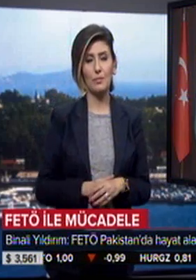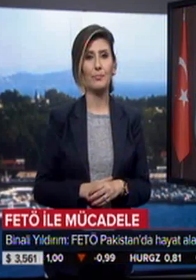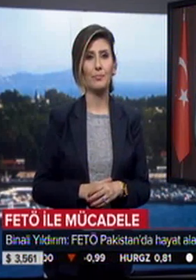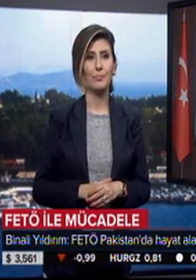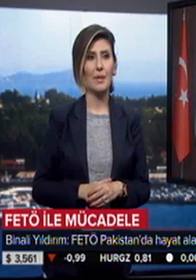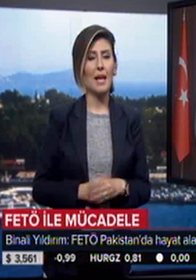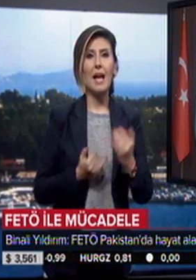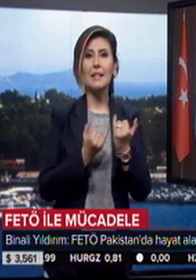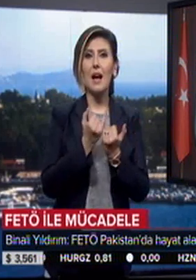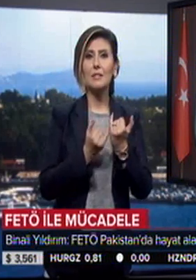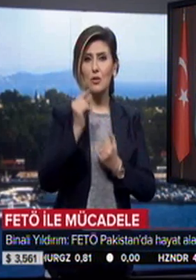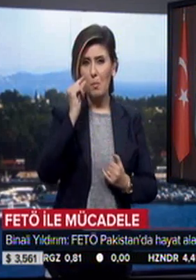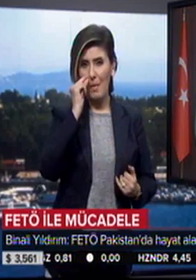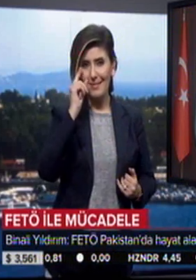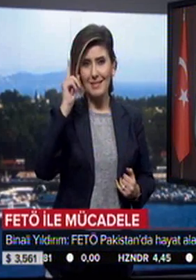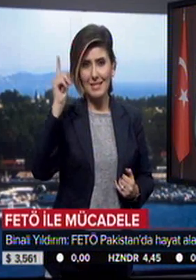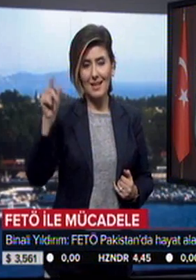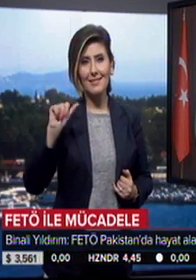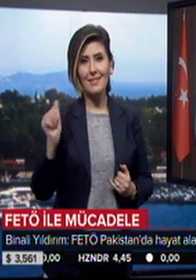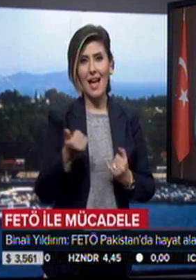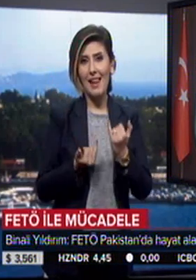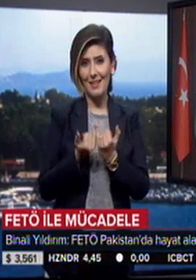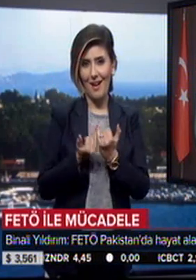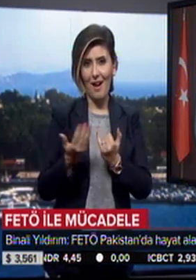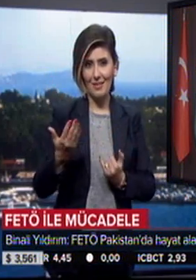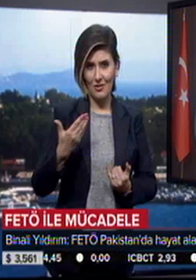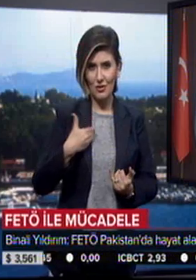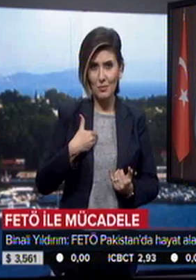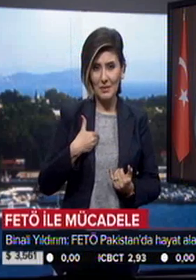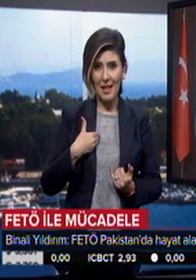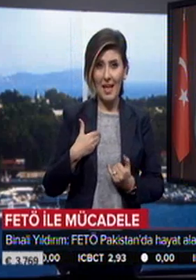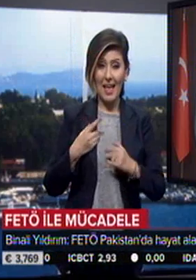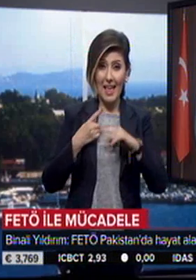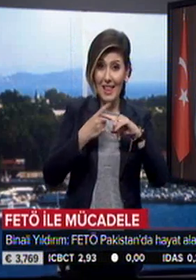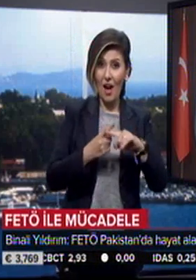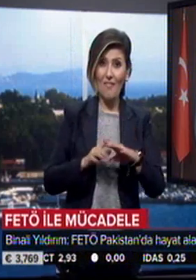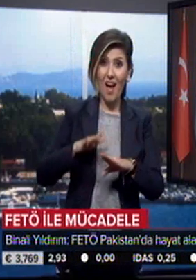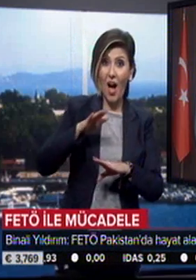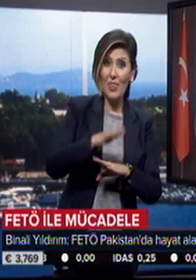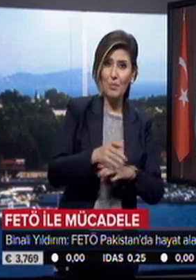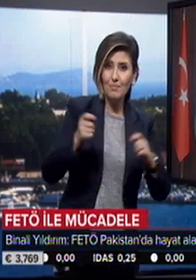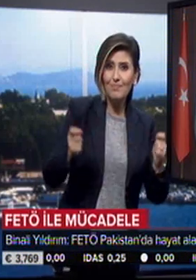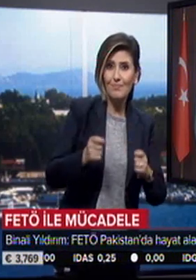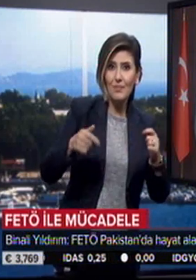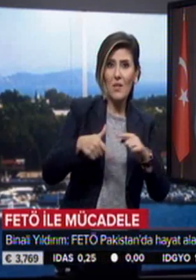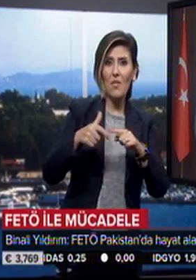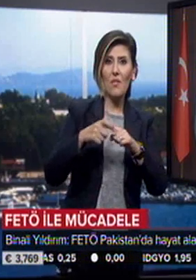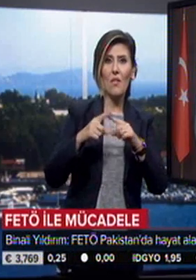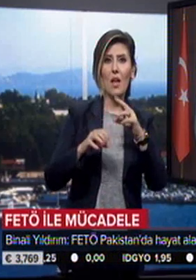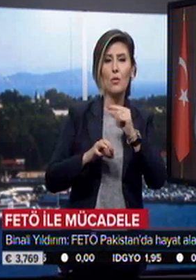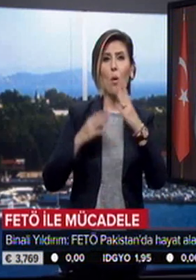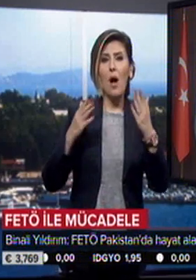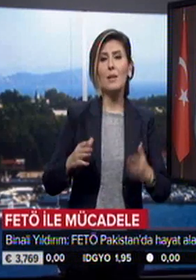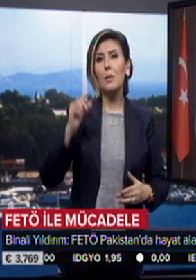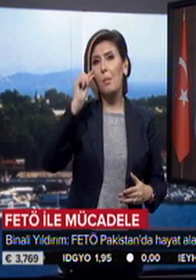Kardeş Pakistan'ın, değerli kardeşiminin atacağı ilave adımlarla FETÖ artık